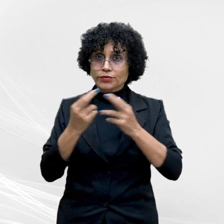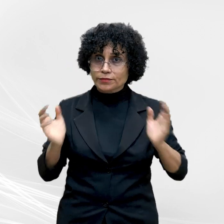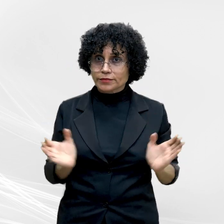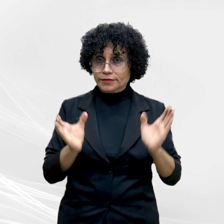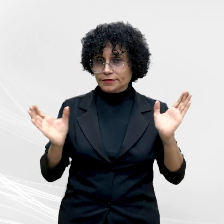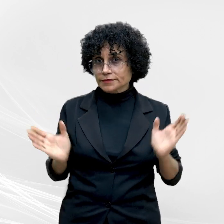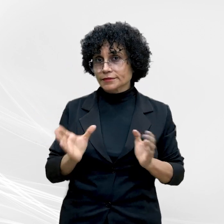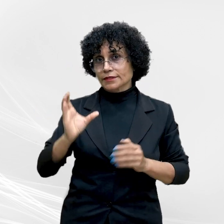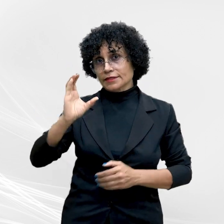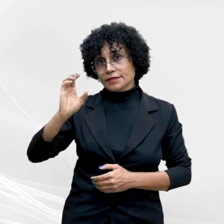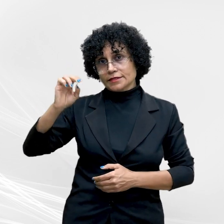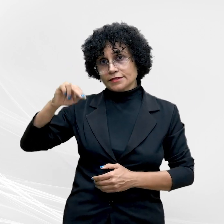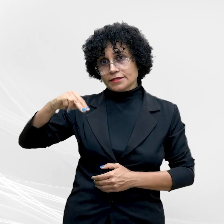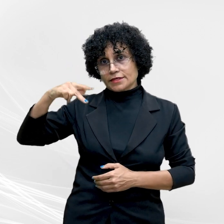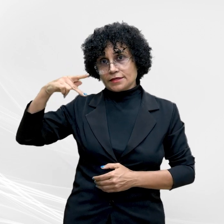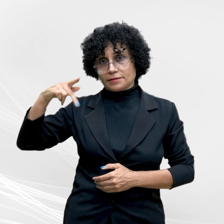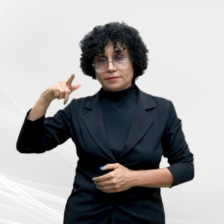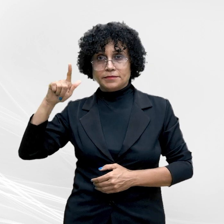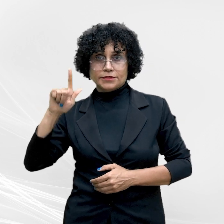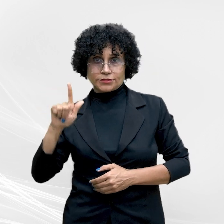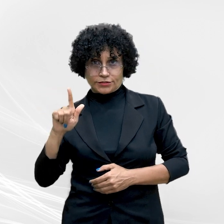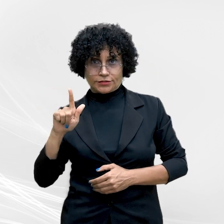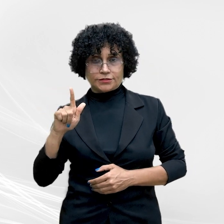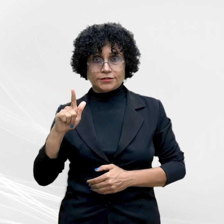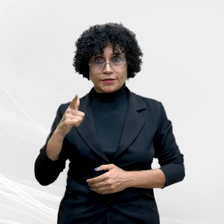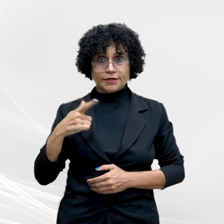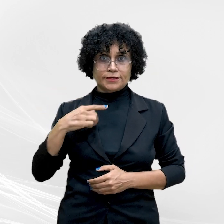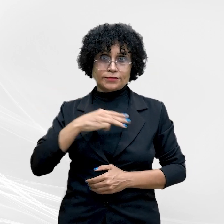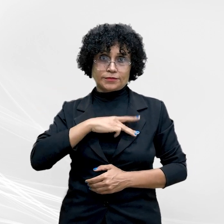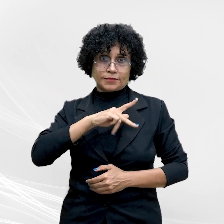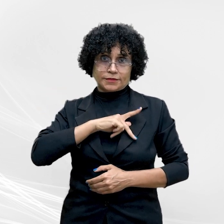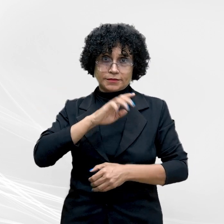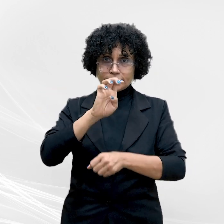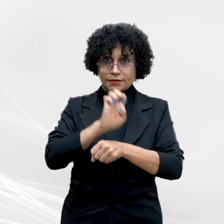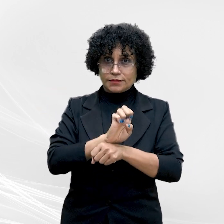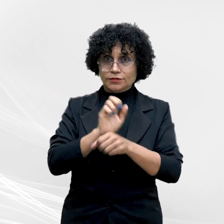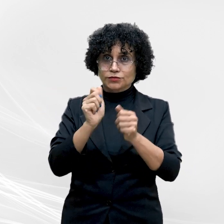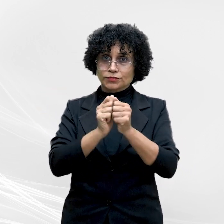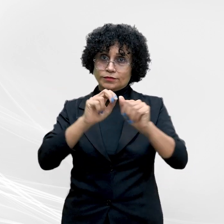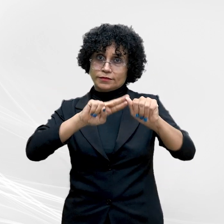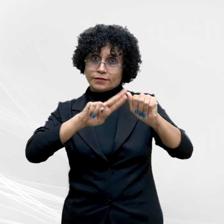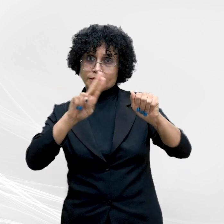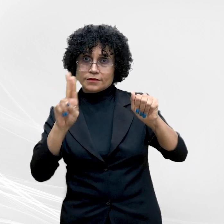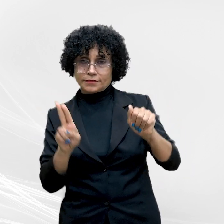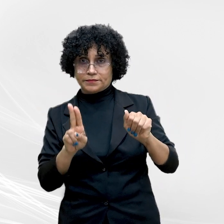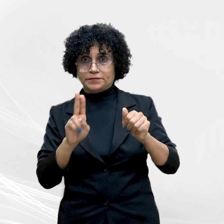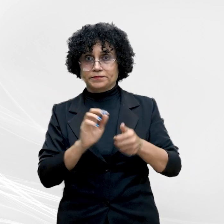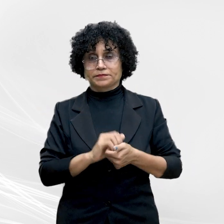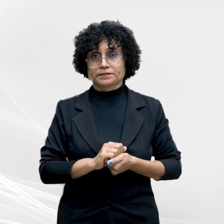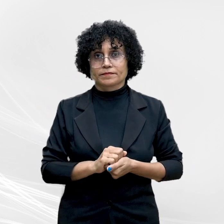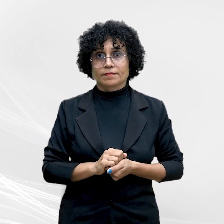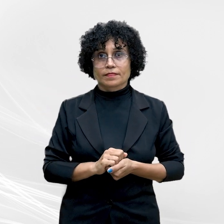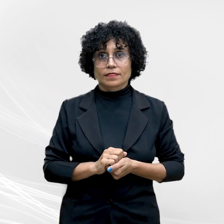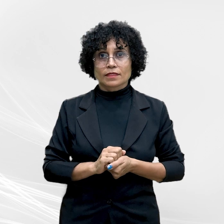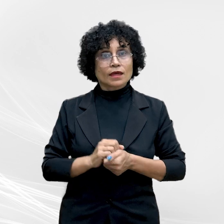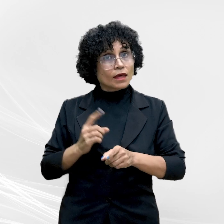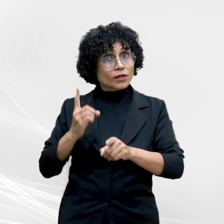Nacional dos Procuradores-Gerais do Ministério Público dos Estados e da União, CNPG. O encontro contou com a